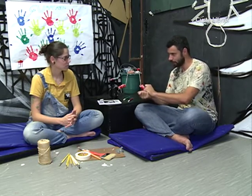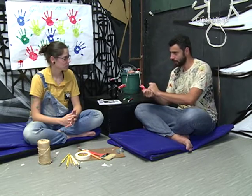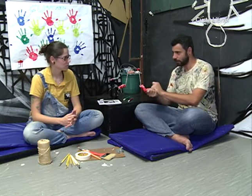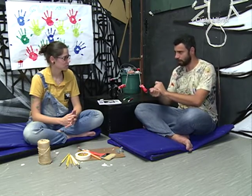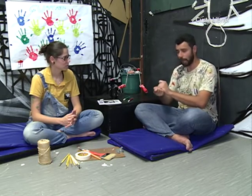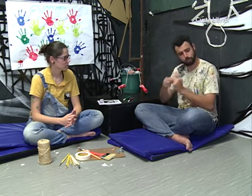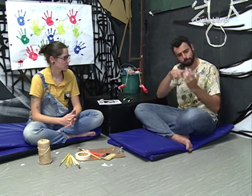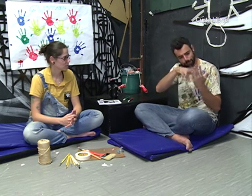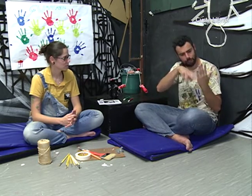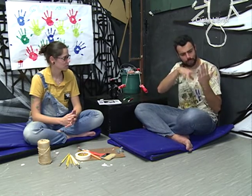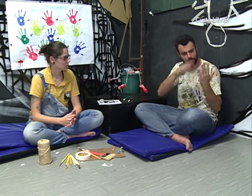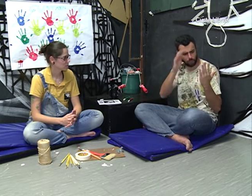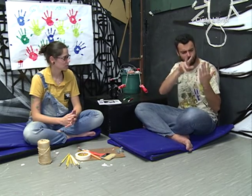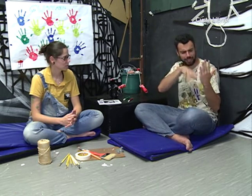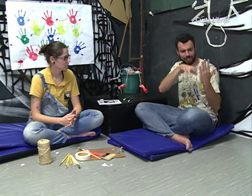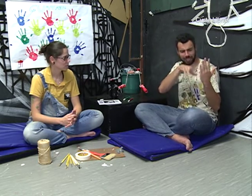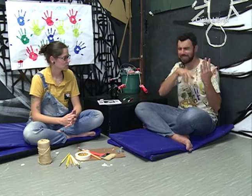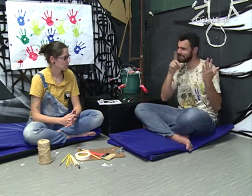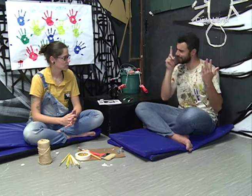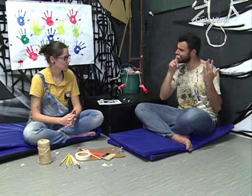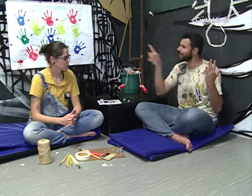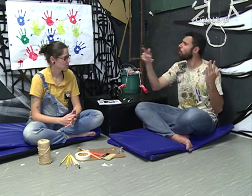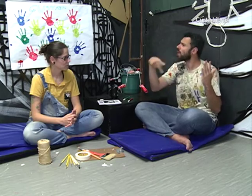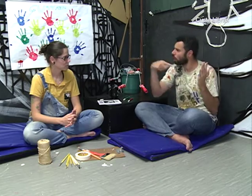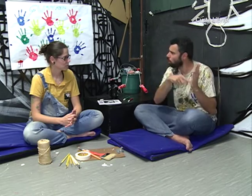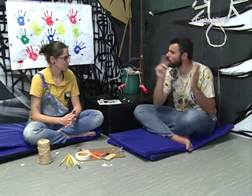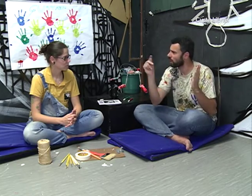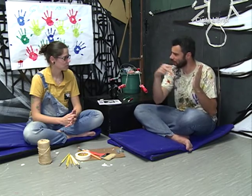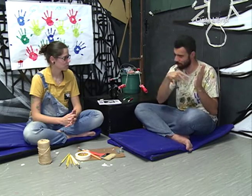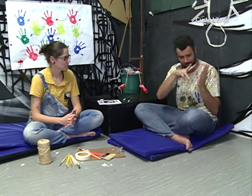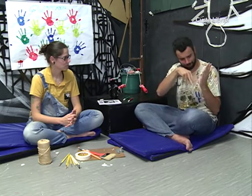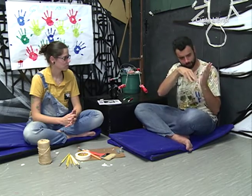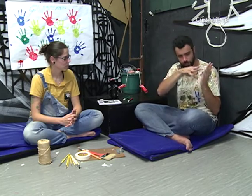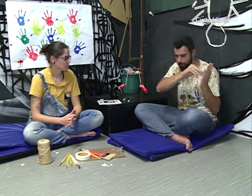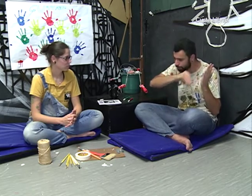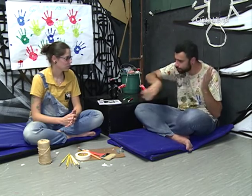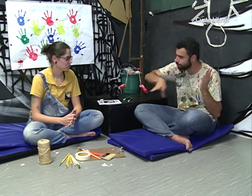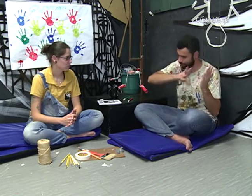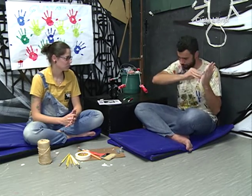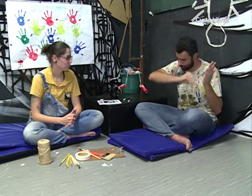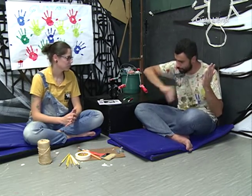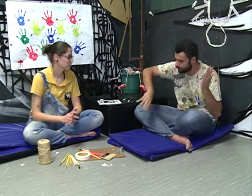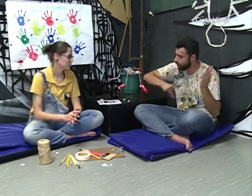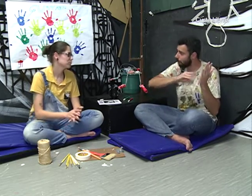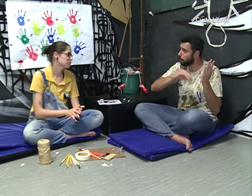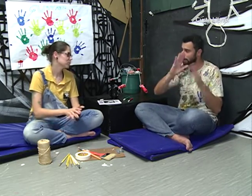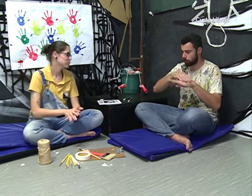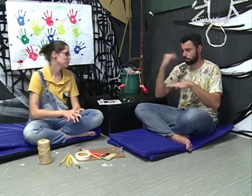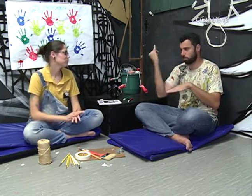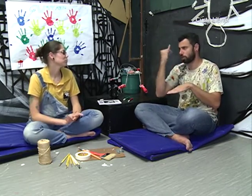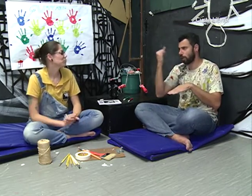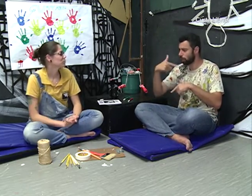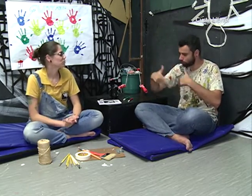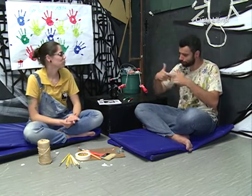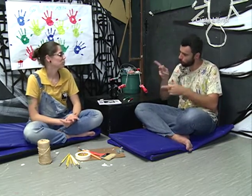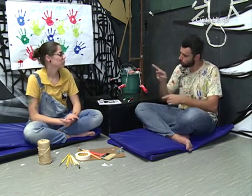As leituras são densas e a compreensão é complicada. Tudo adaptado para a prática teatral.